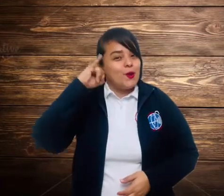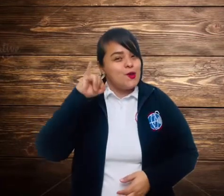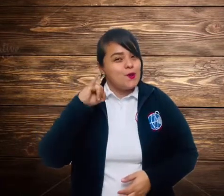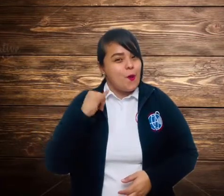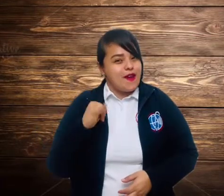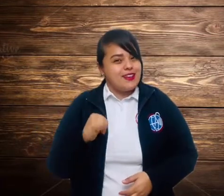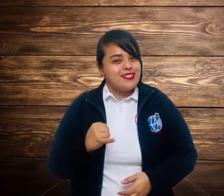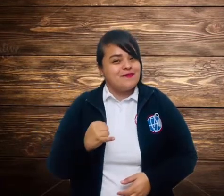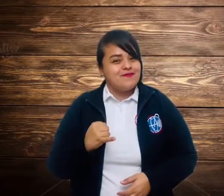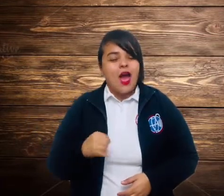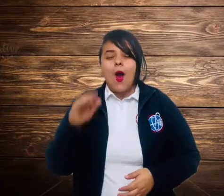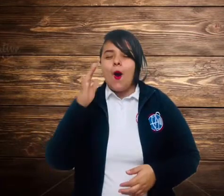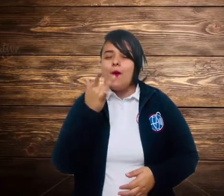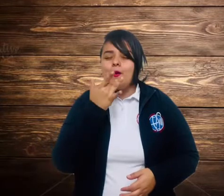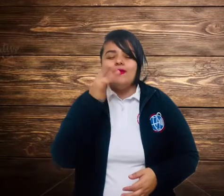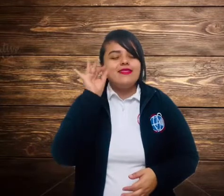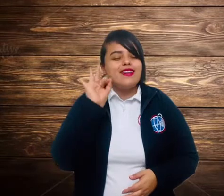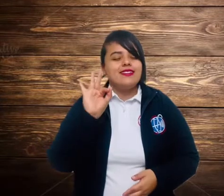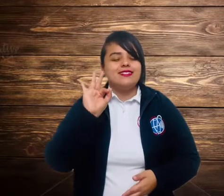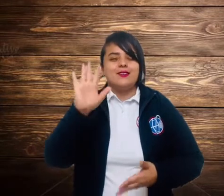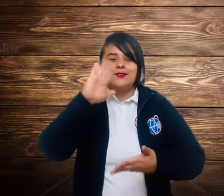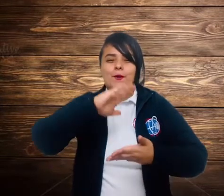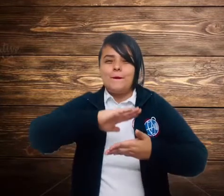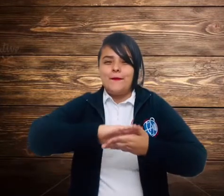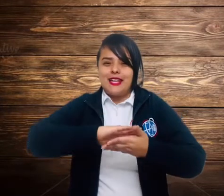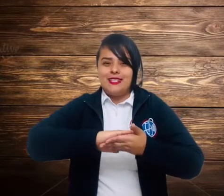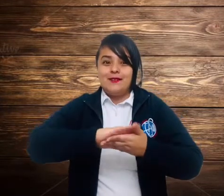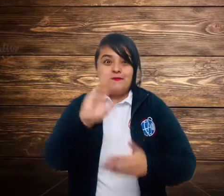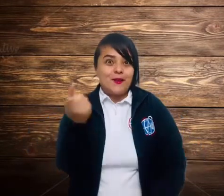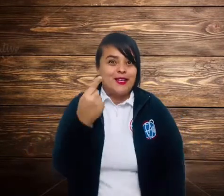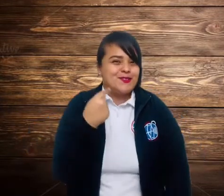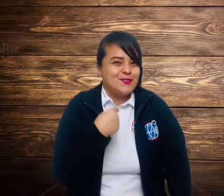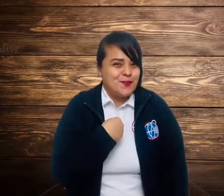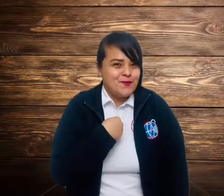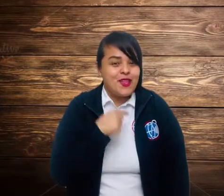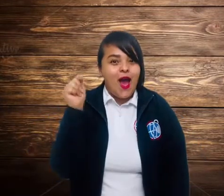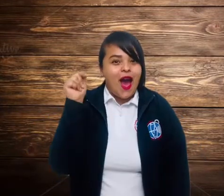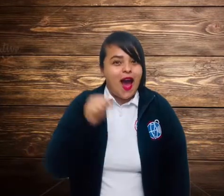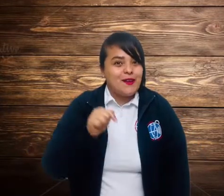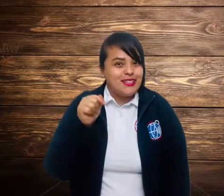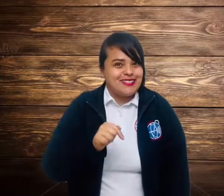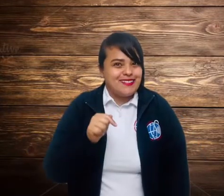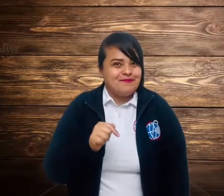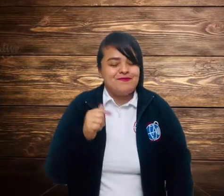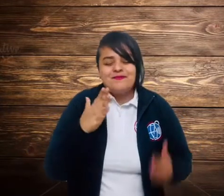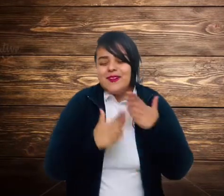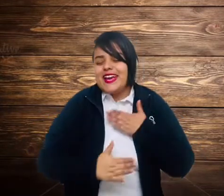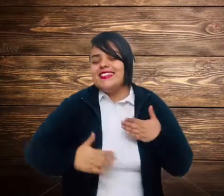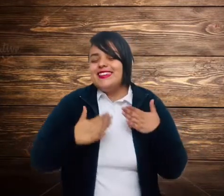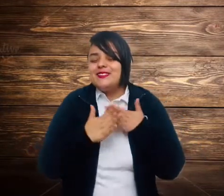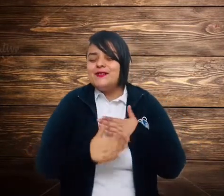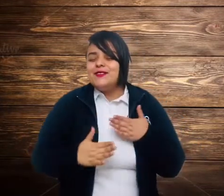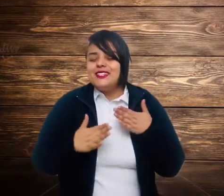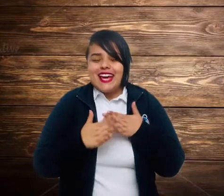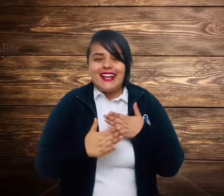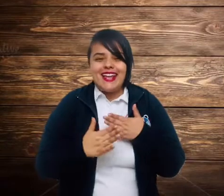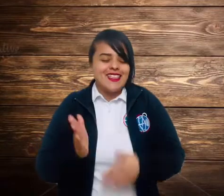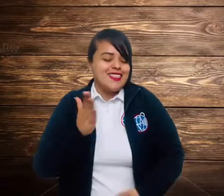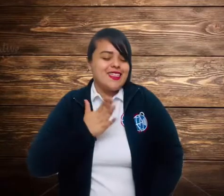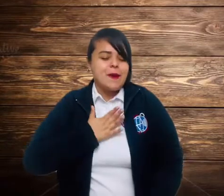los jueves un delicioso pache. Por eso yo ahorita voy a disfrutar de